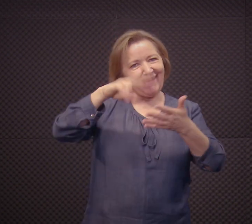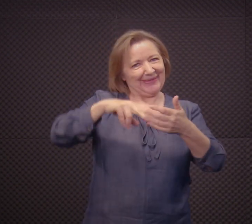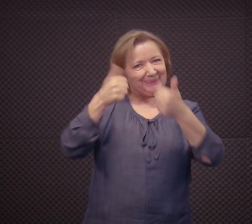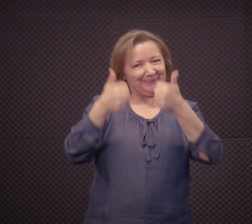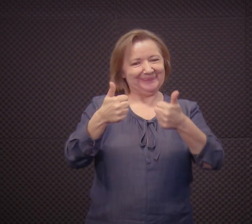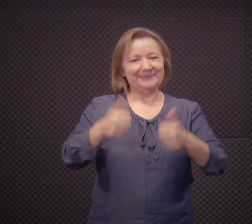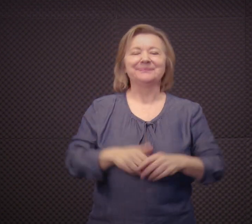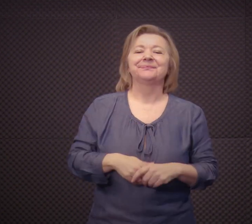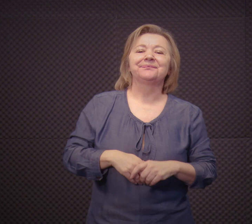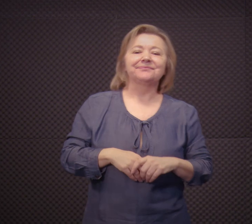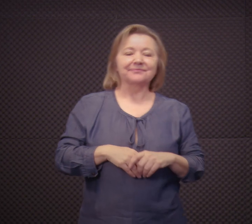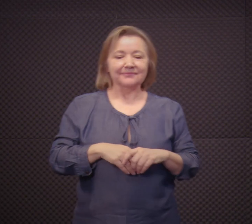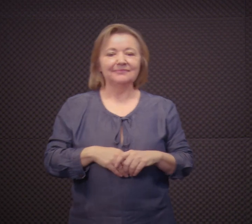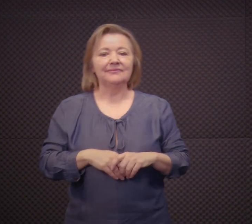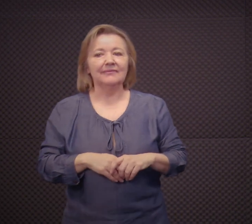da literatura para vocês também.